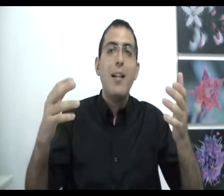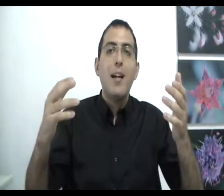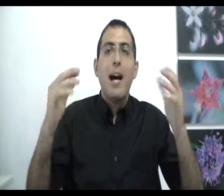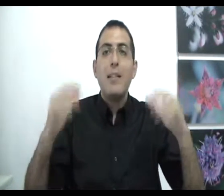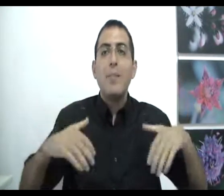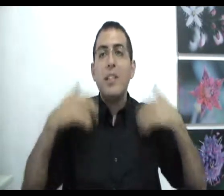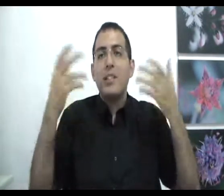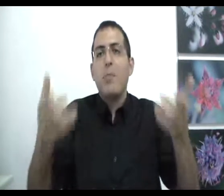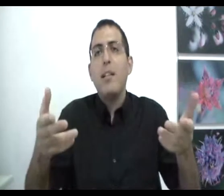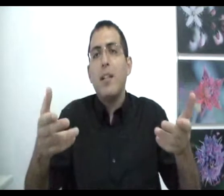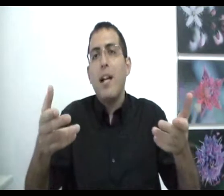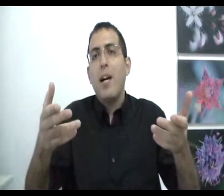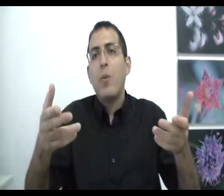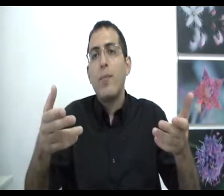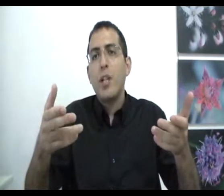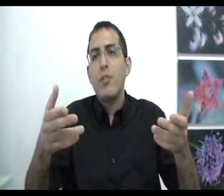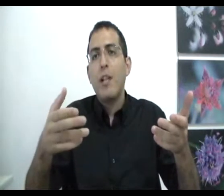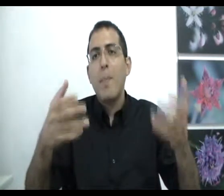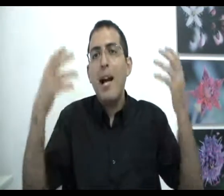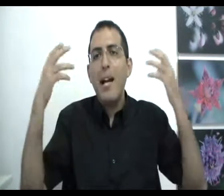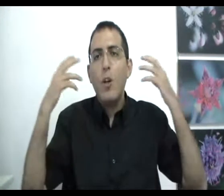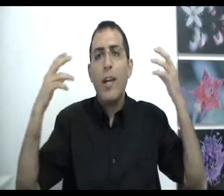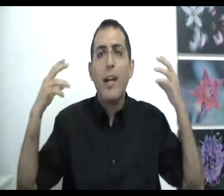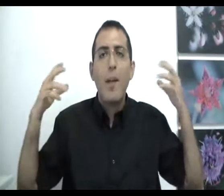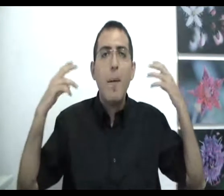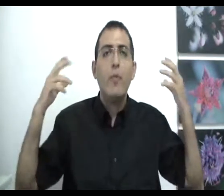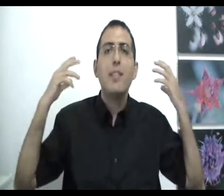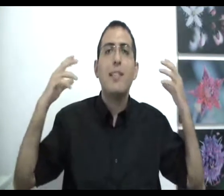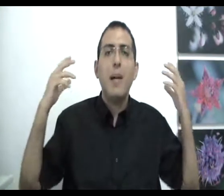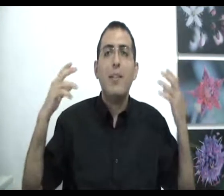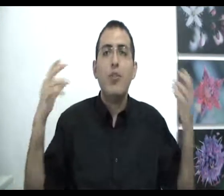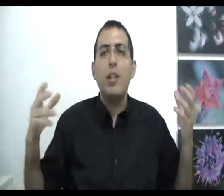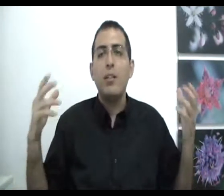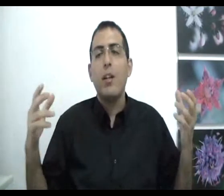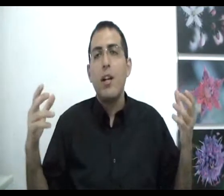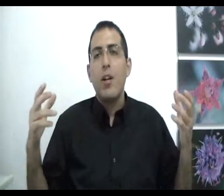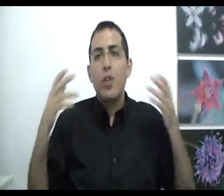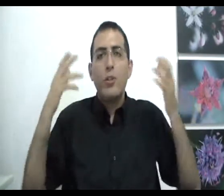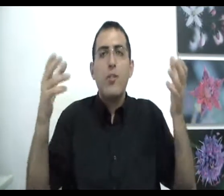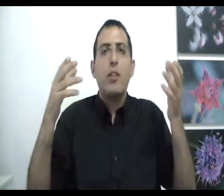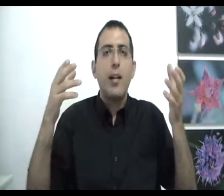האדם נצמד לחוקים של השיטה מה הלוגיקה, מה מבוססת, מה התשתית של אותה שיטה